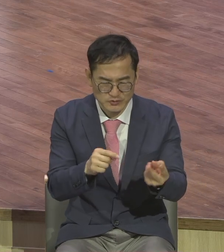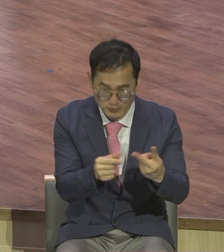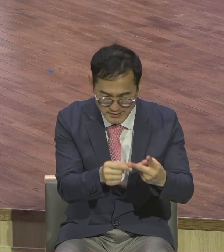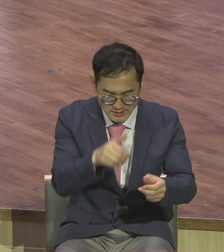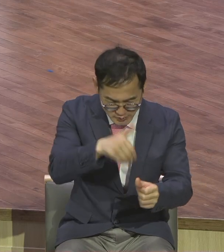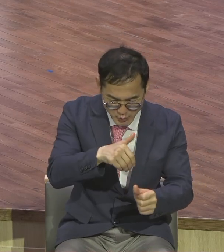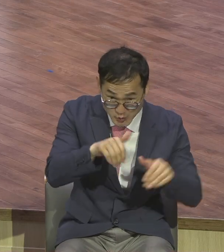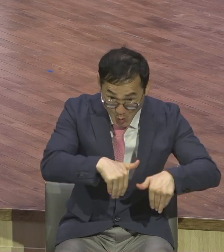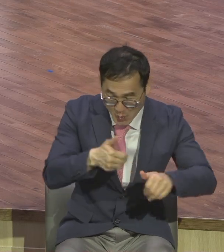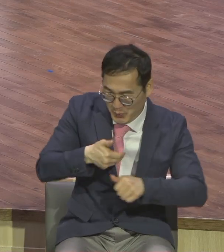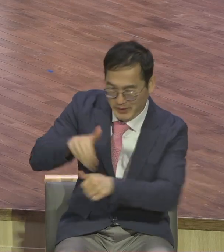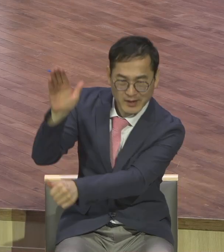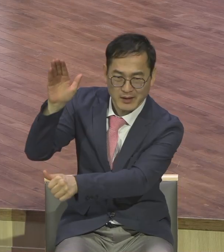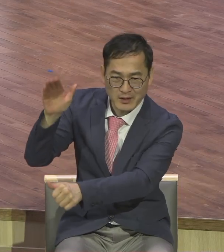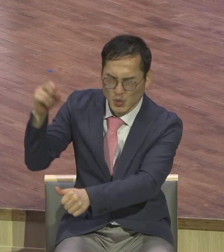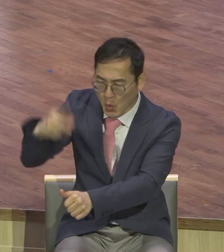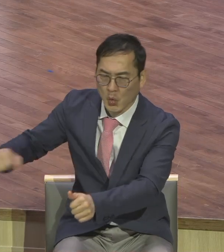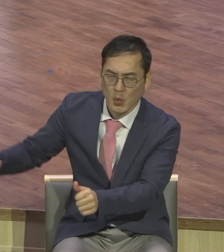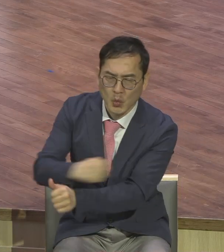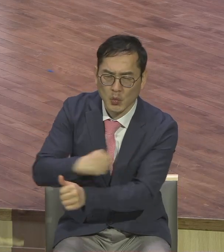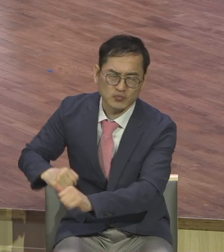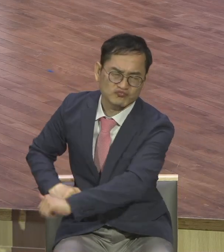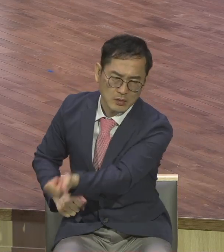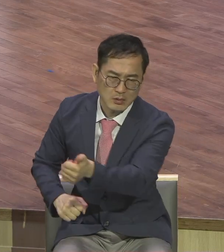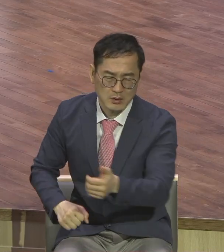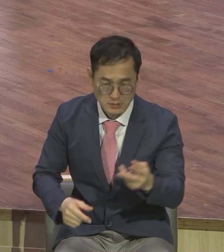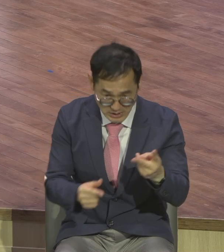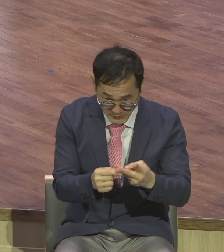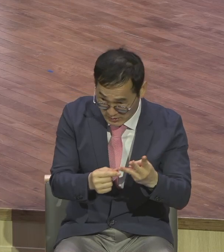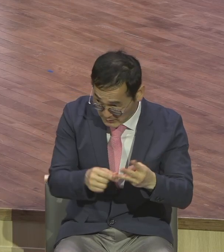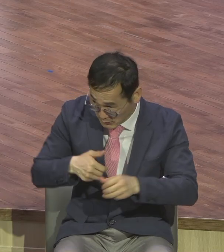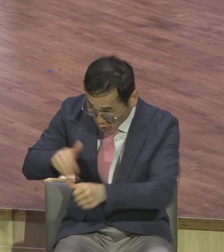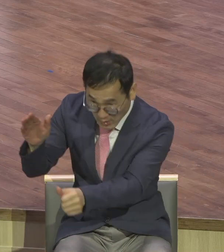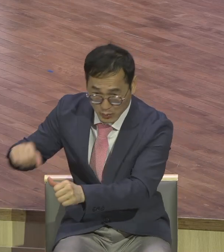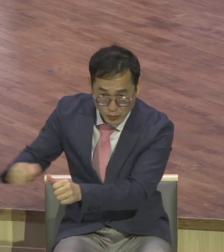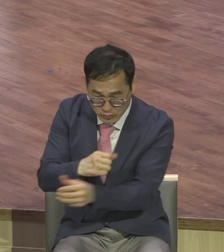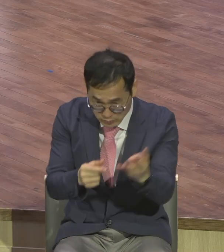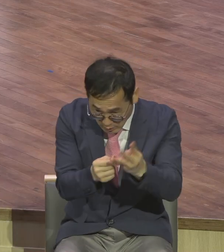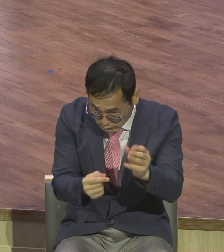종들을 보냈는데 그들도 다 똑같이 때리고 죽이고 쫓아내버렸어요.